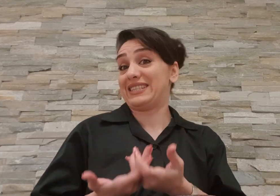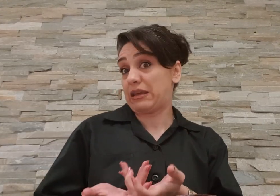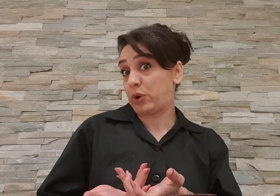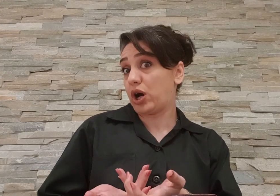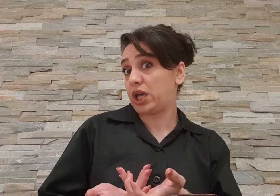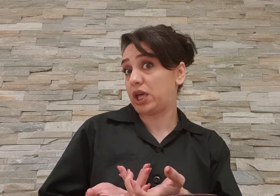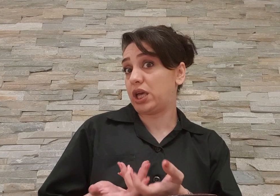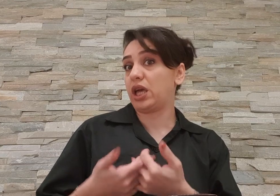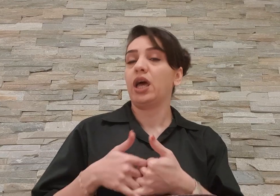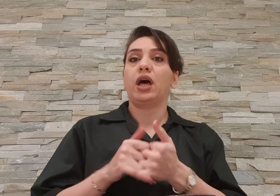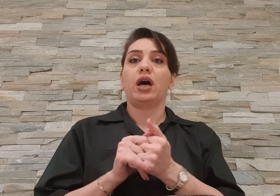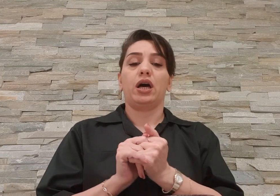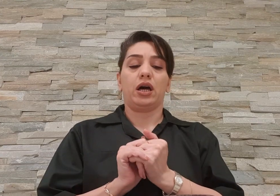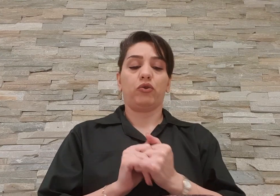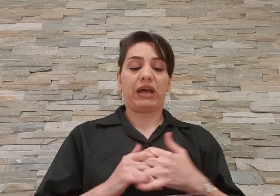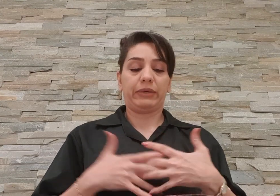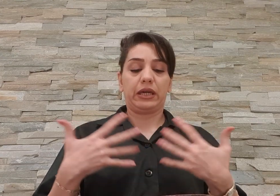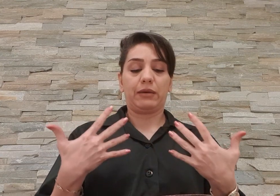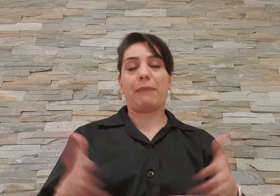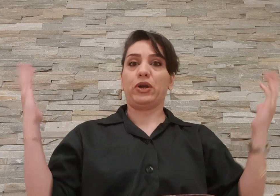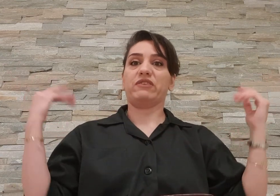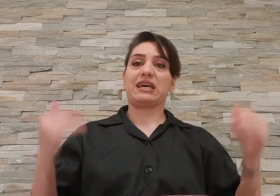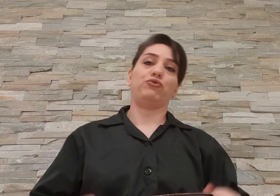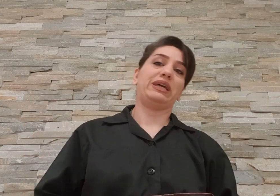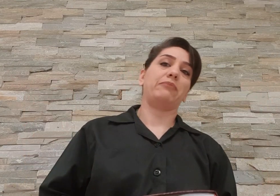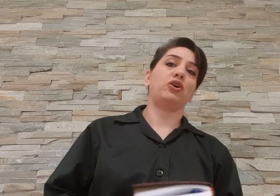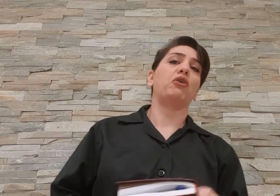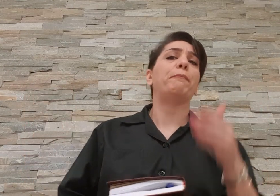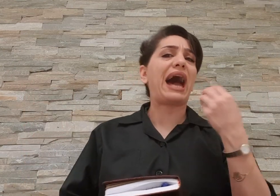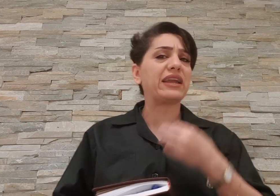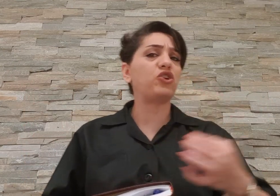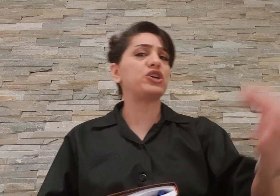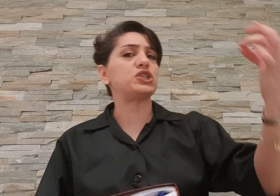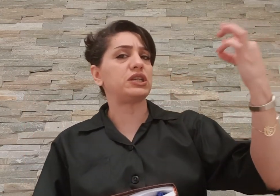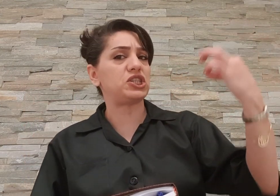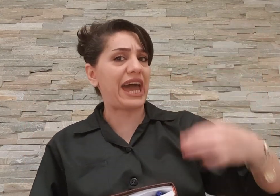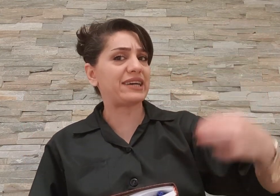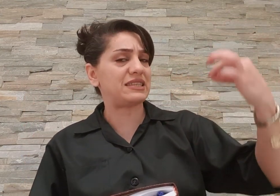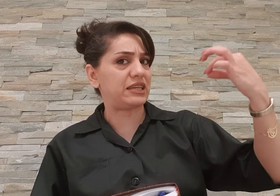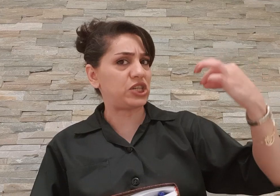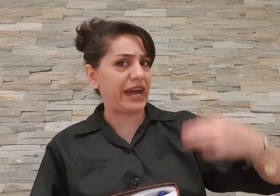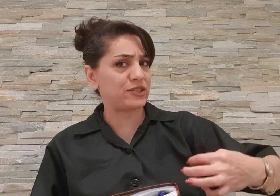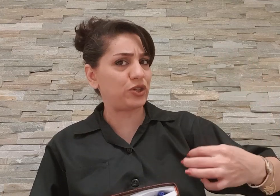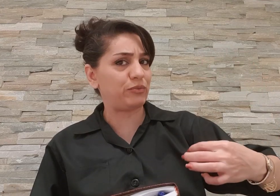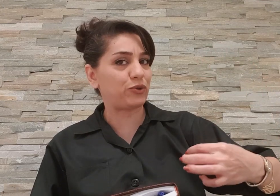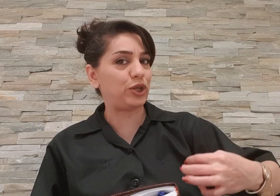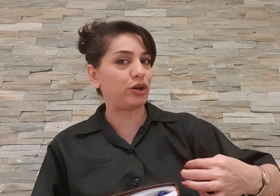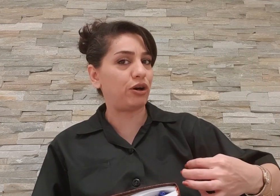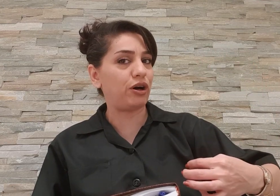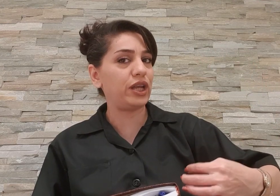سپاهه گفتم که من بیام واسه تون بگم که آقا برداشت شخص شهرستاد میرگولی خان